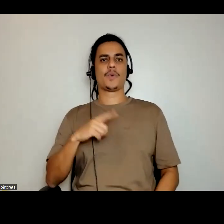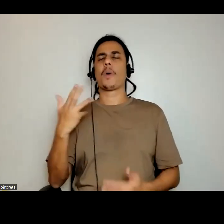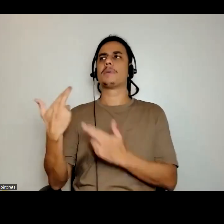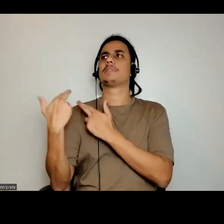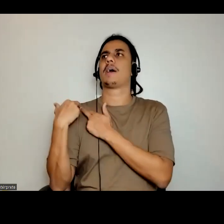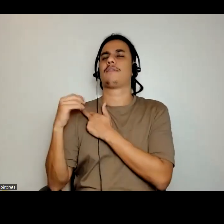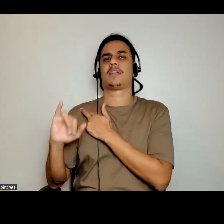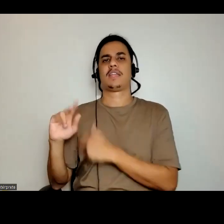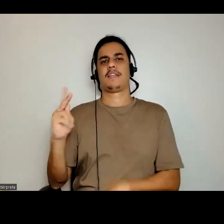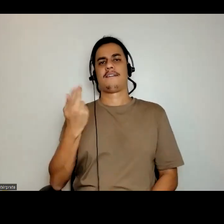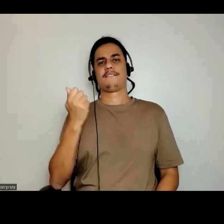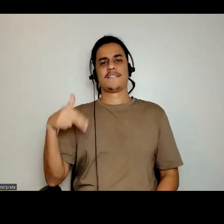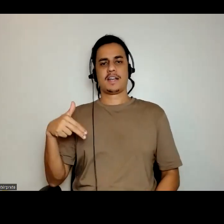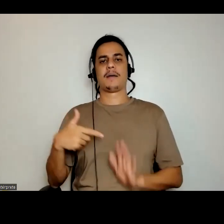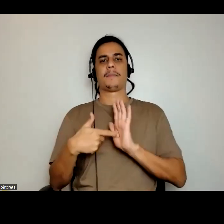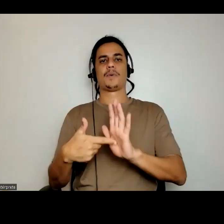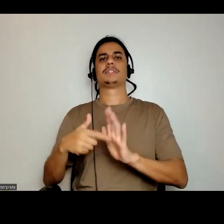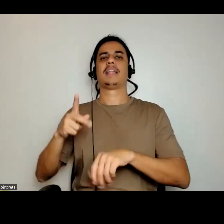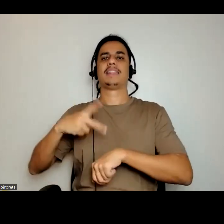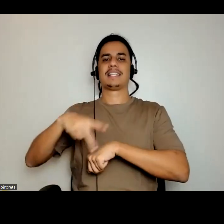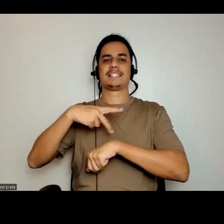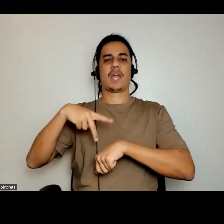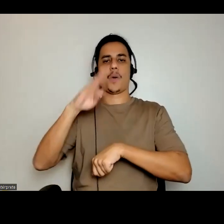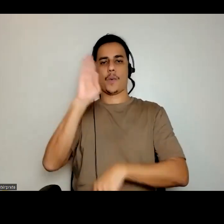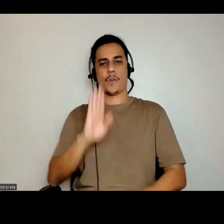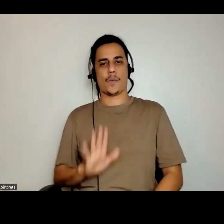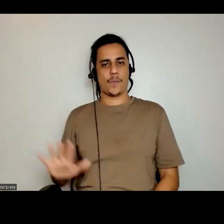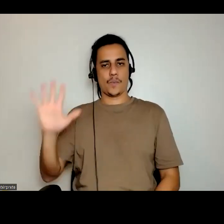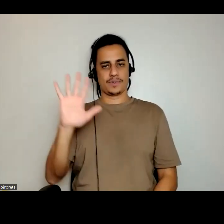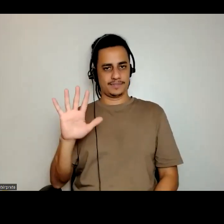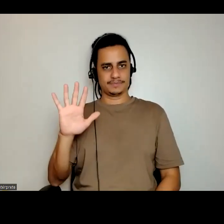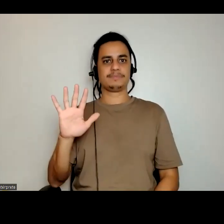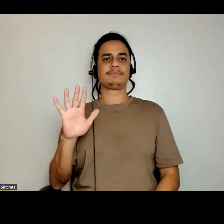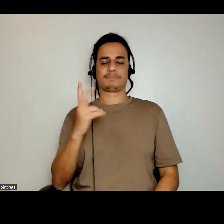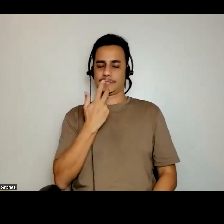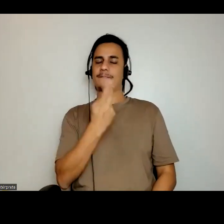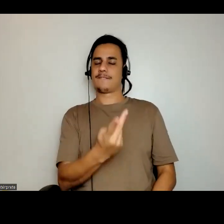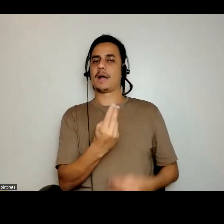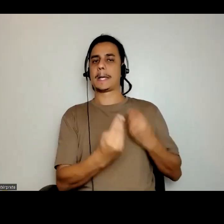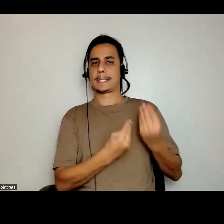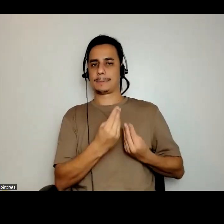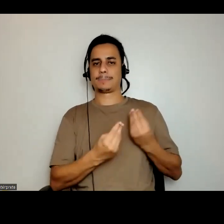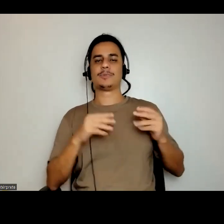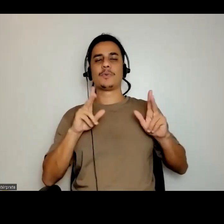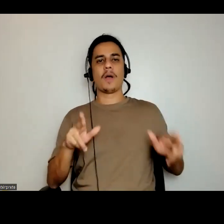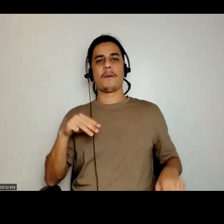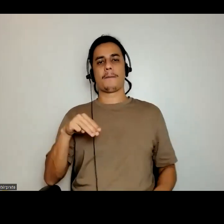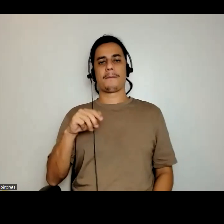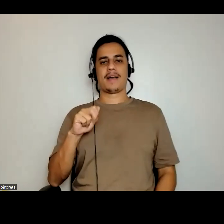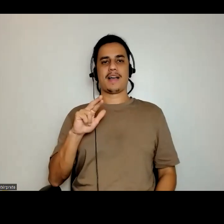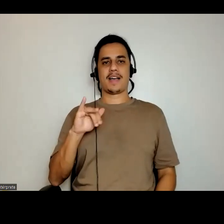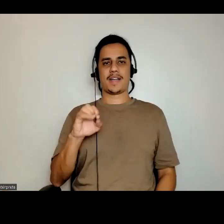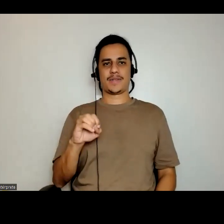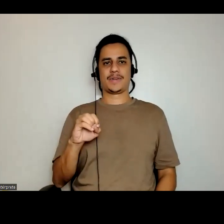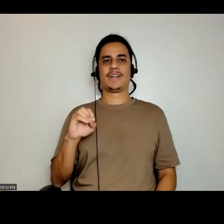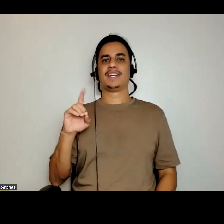É criar a ideia de uma nacionalidade, está certo? E eu estou falando de cara, o Mário de Andrade, de um